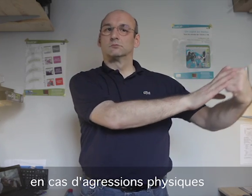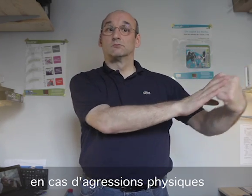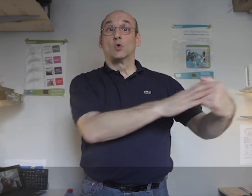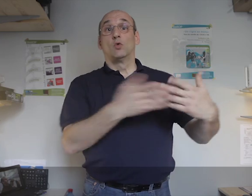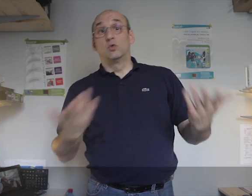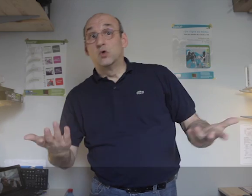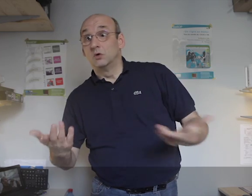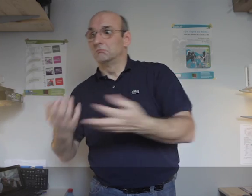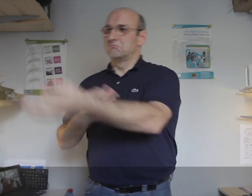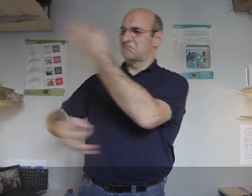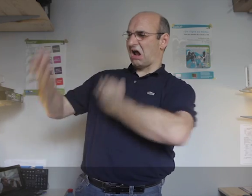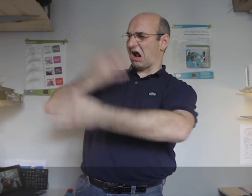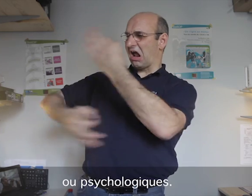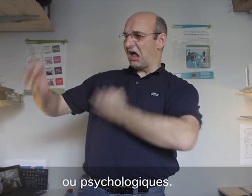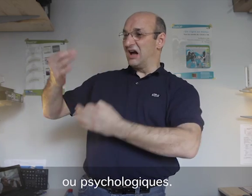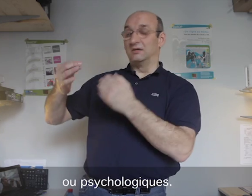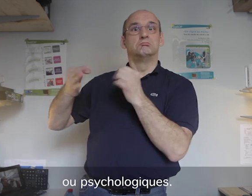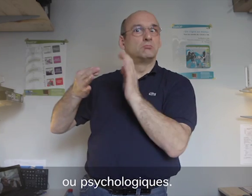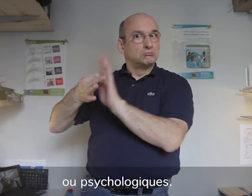ou psychologique